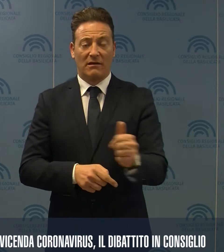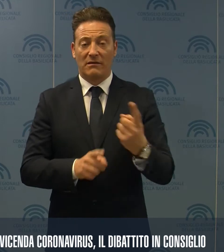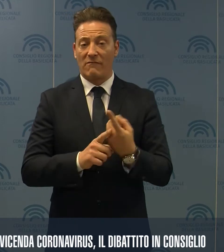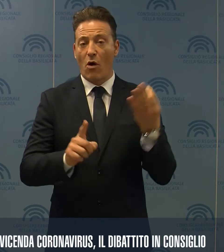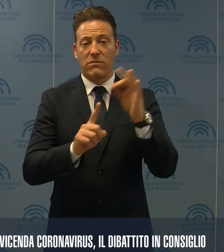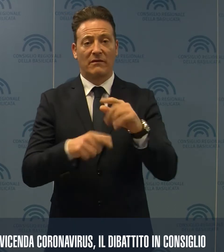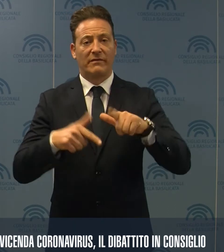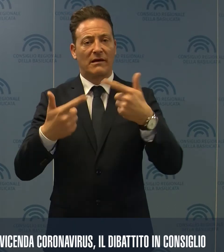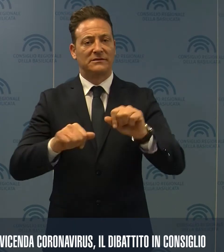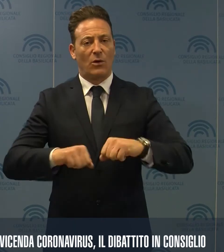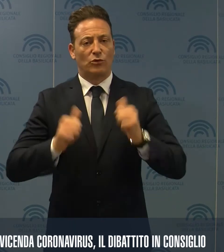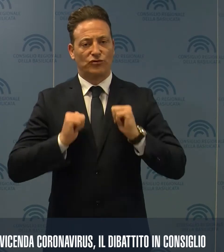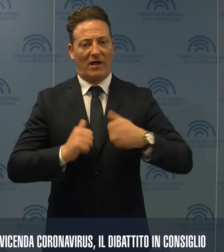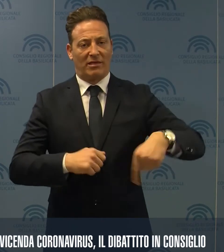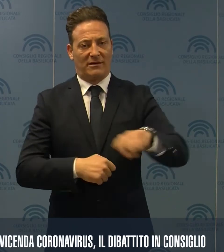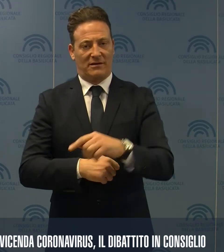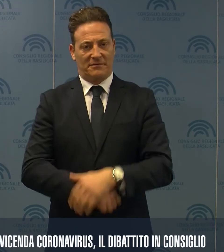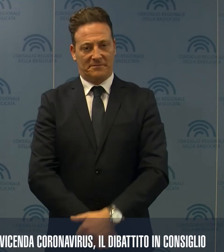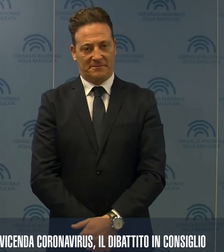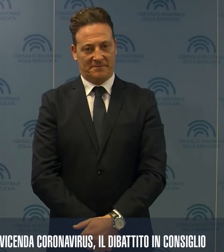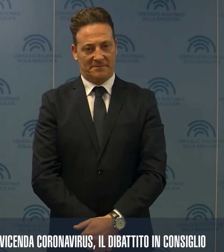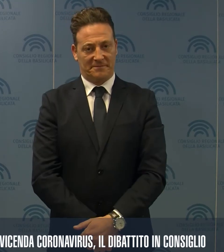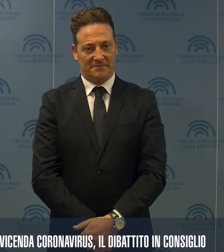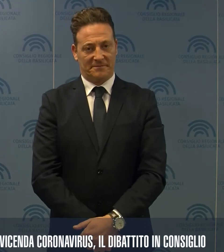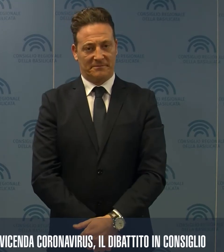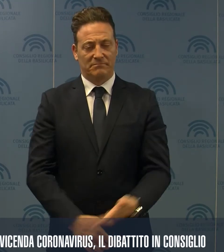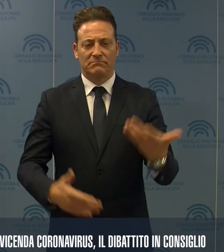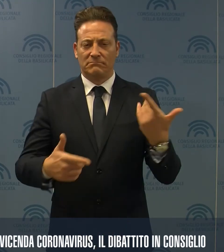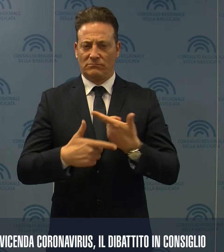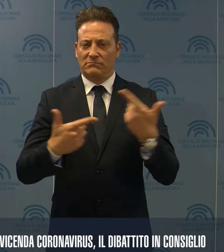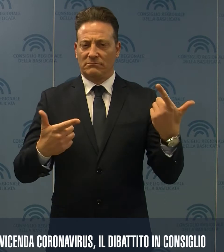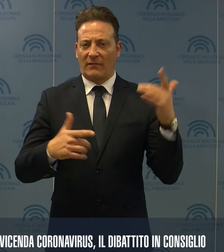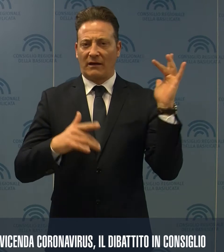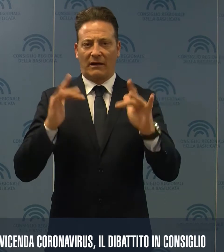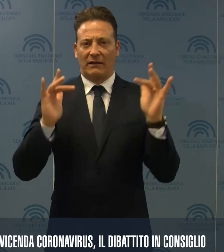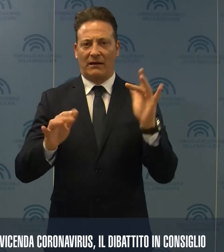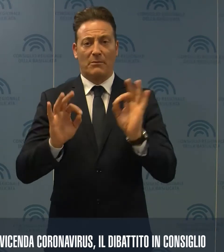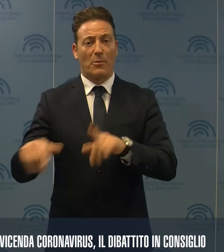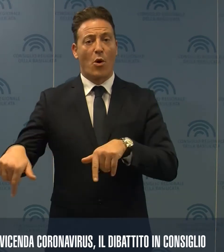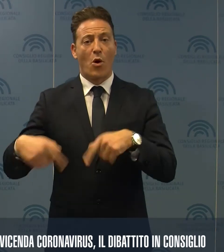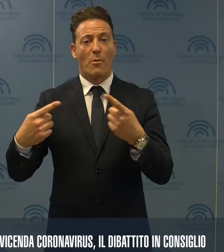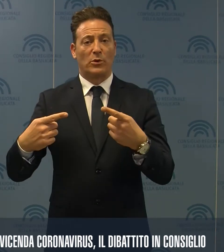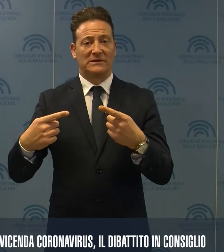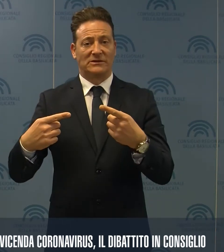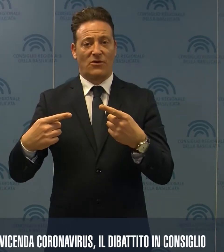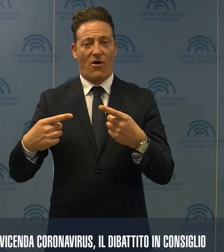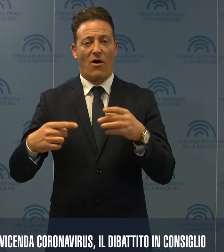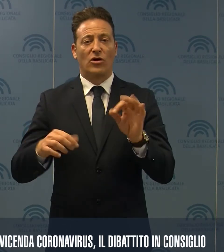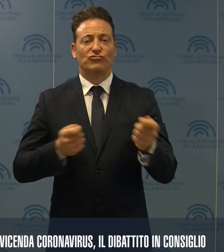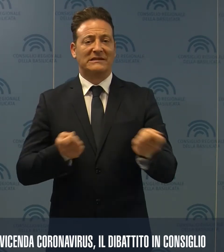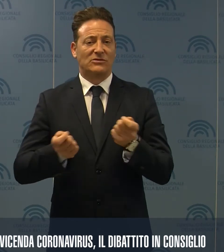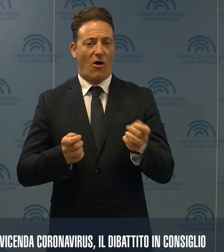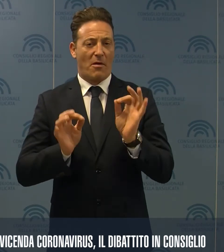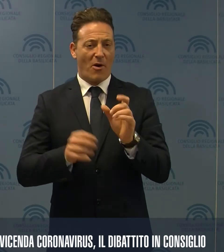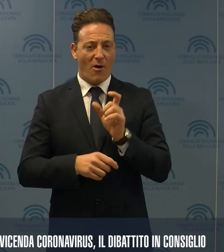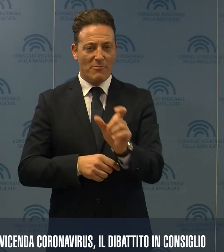centro la salute dei cittadini. Non sono mancate però da parte delle opposizioni critiche come è stata